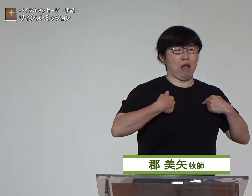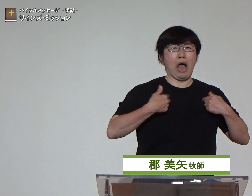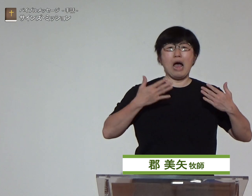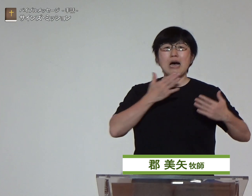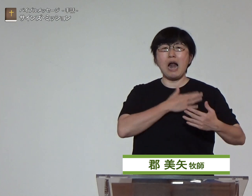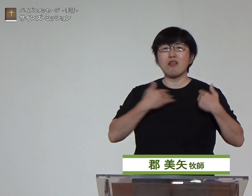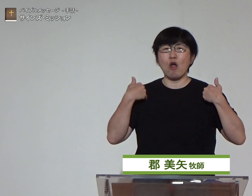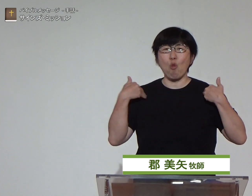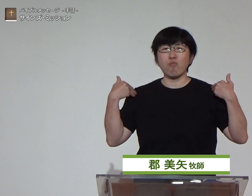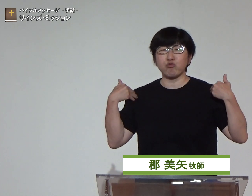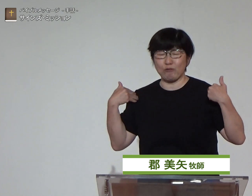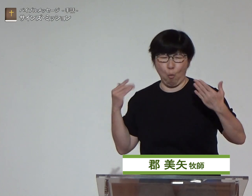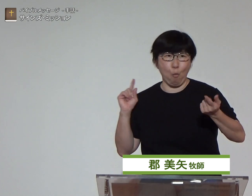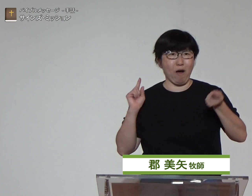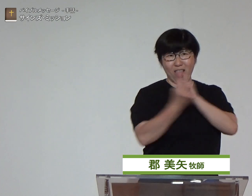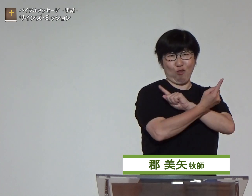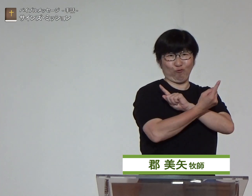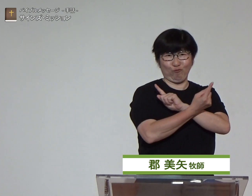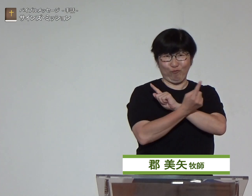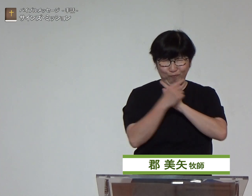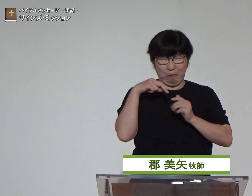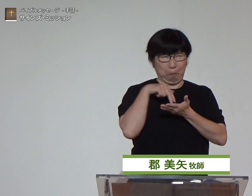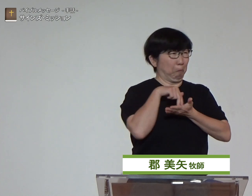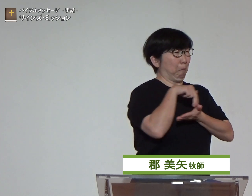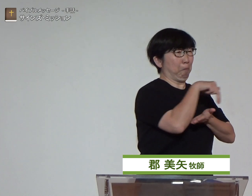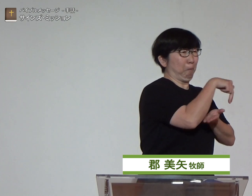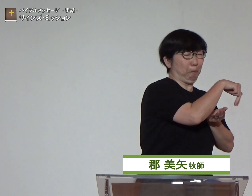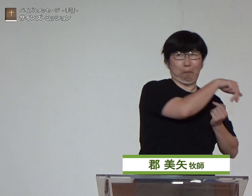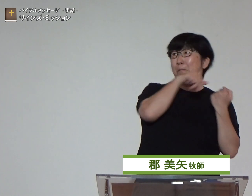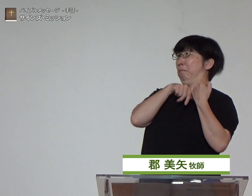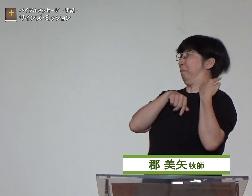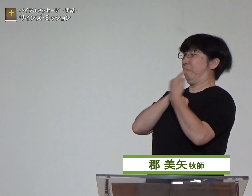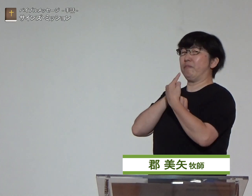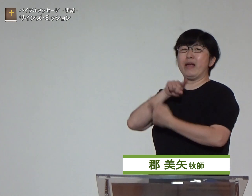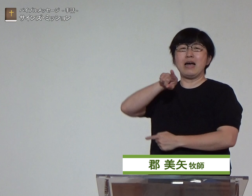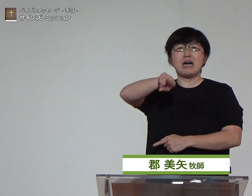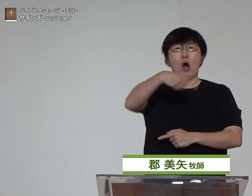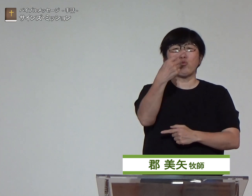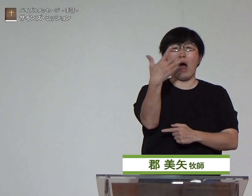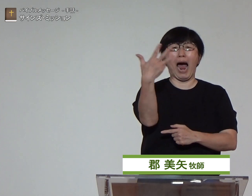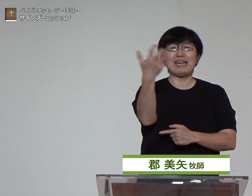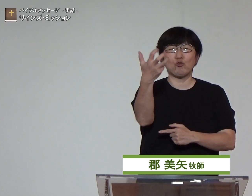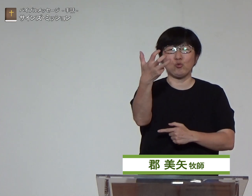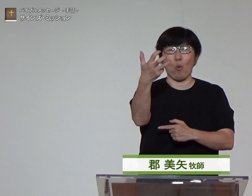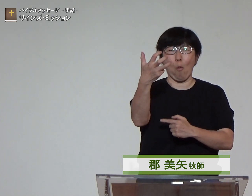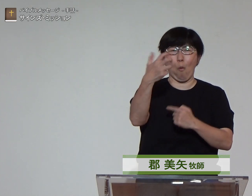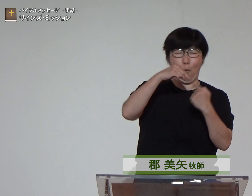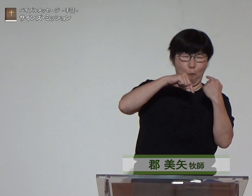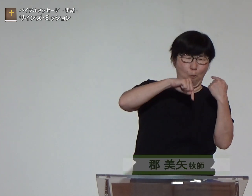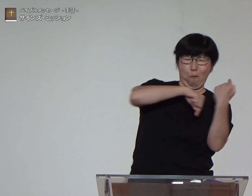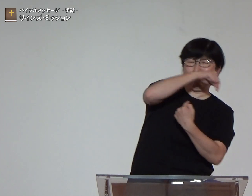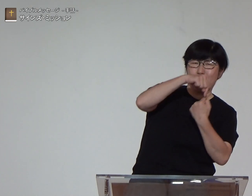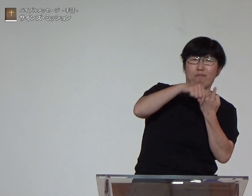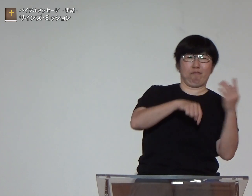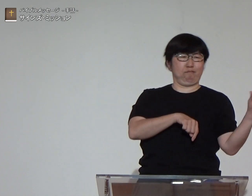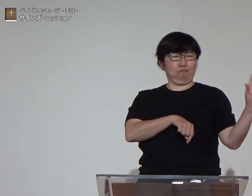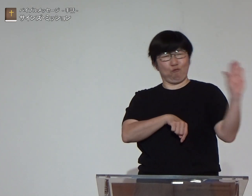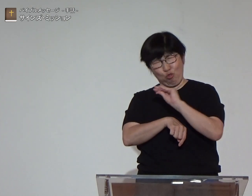神に背を向けていた体の向きを変える背を向けていた方向を転換し180